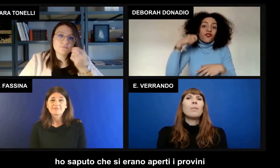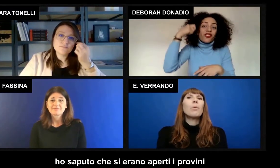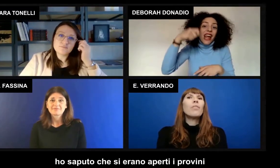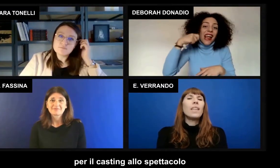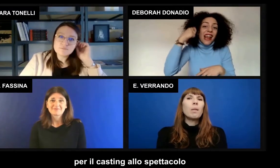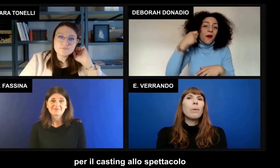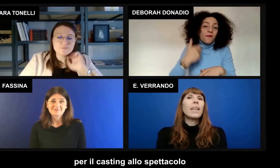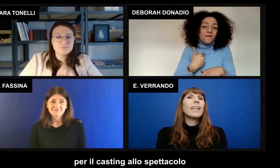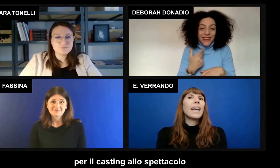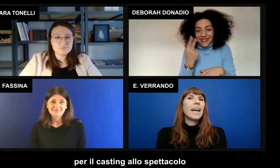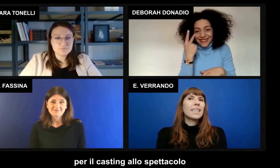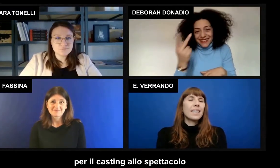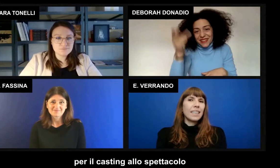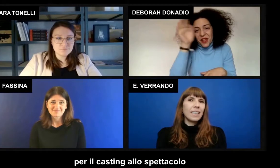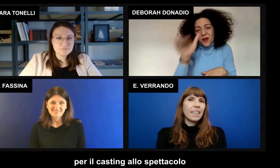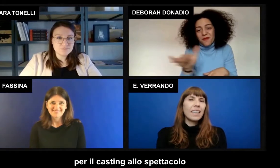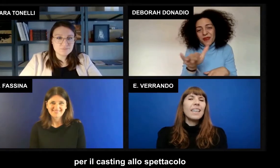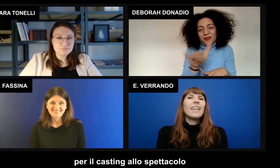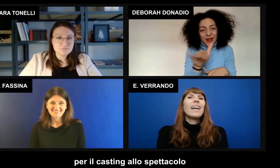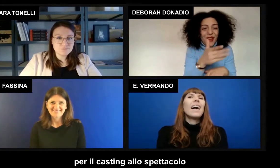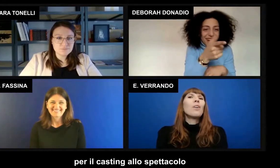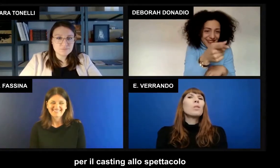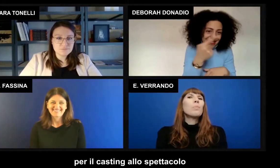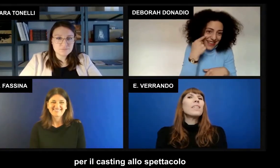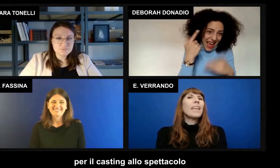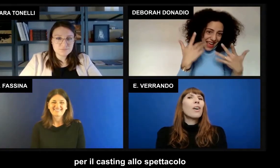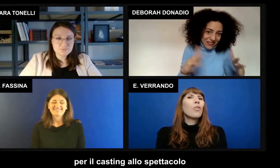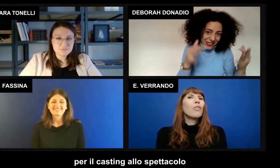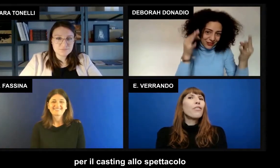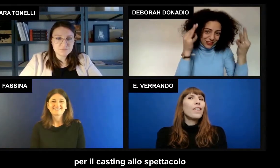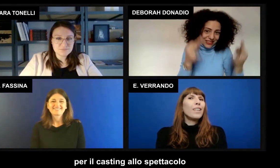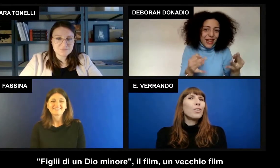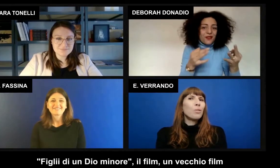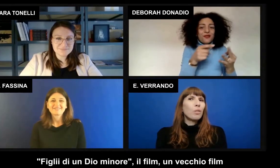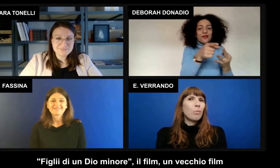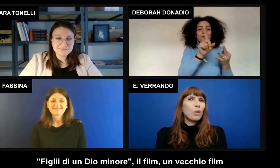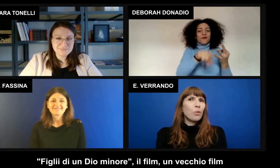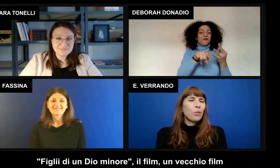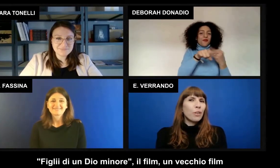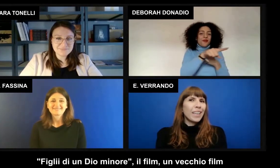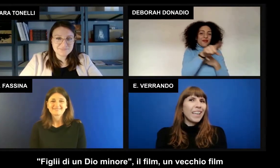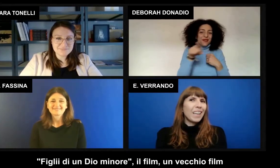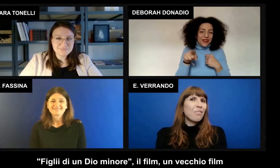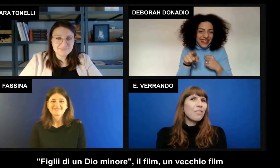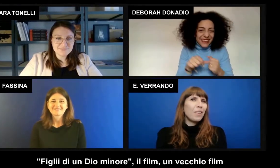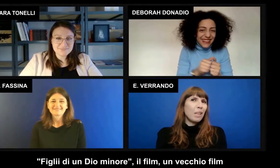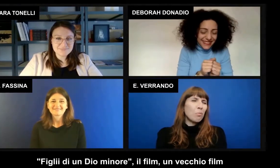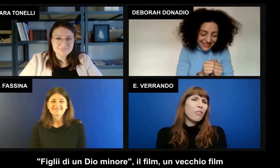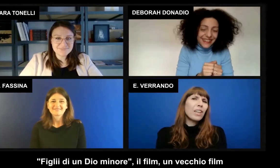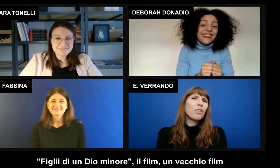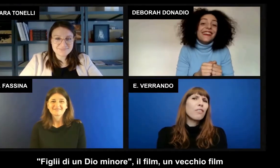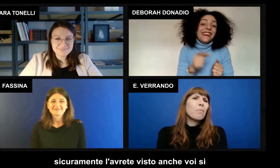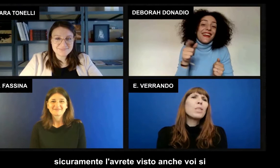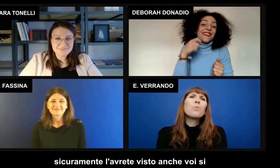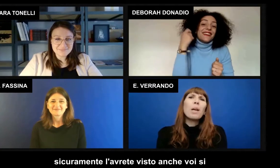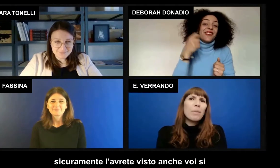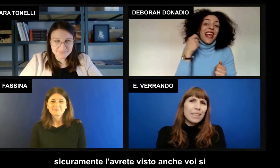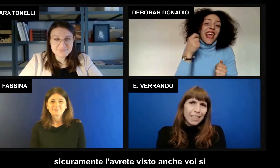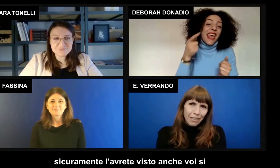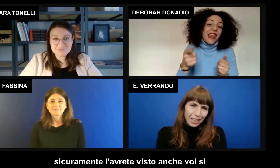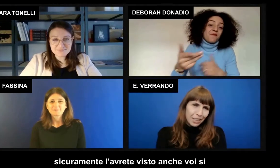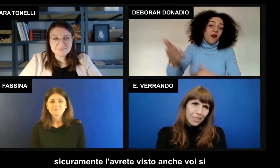aperti i provini per il casting allo spettacolo Figlio di un Dio minore. Il film, un vecchio film